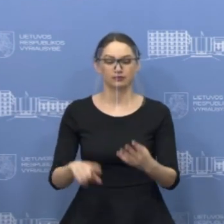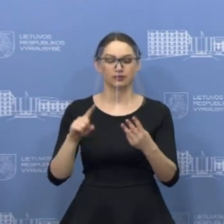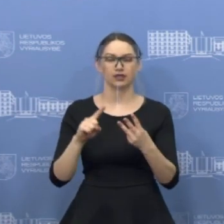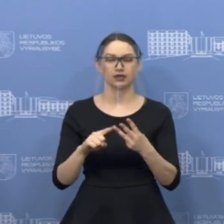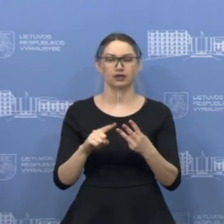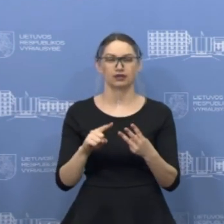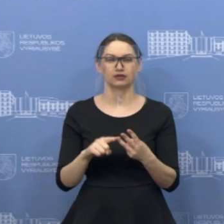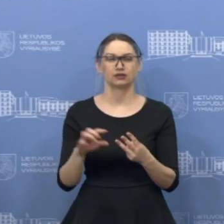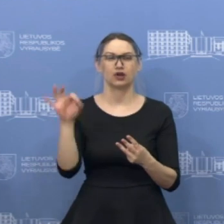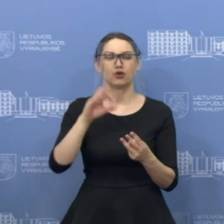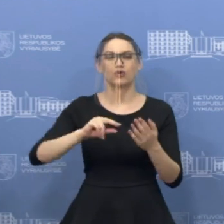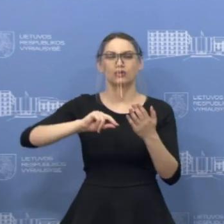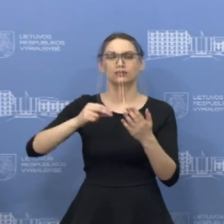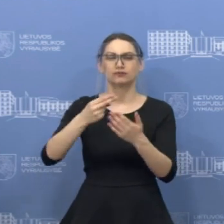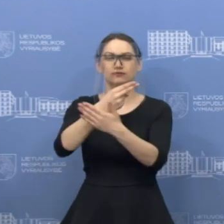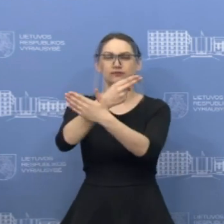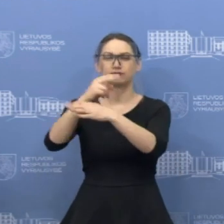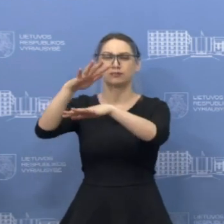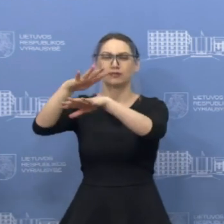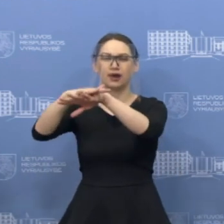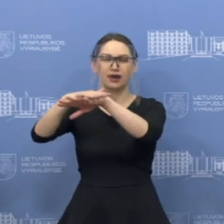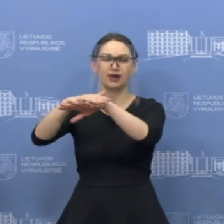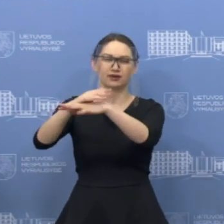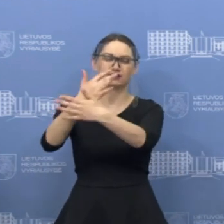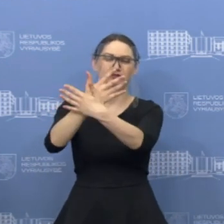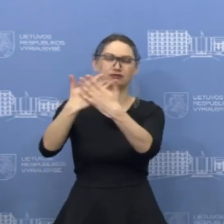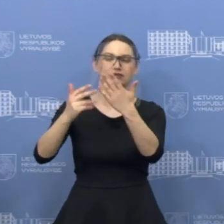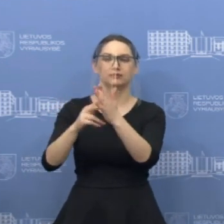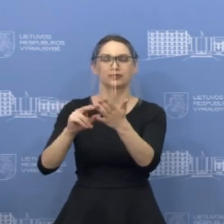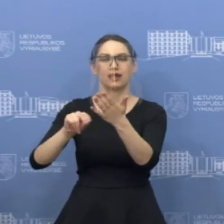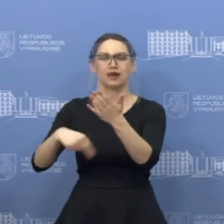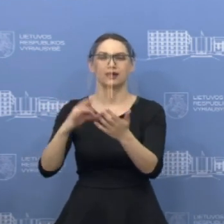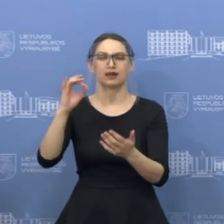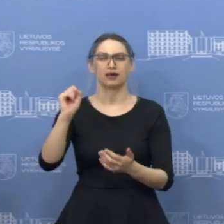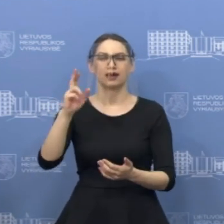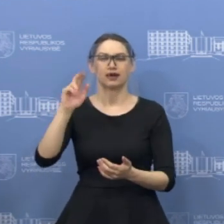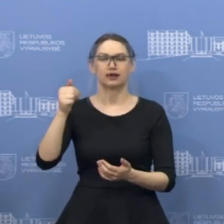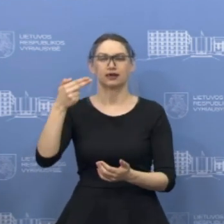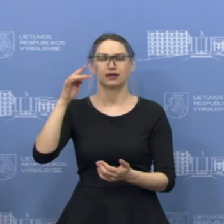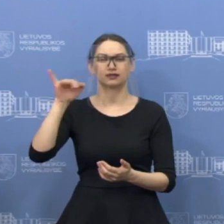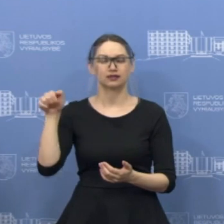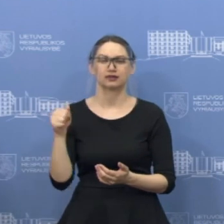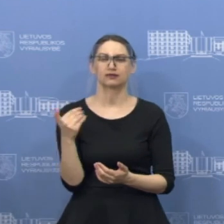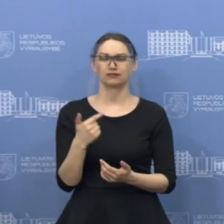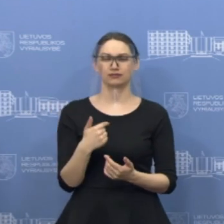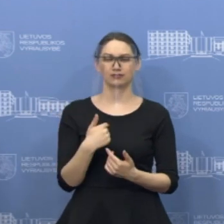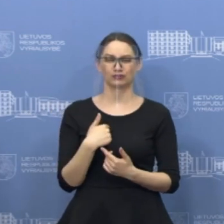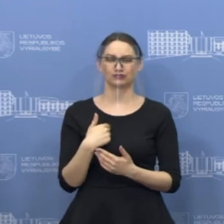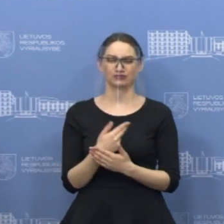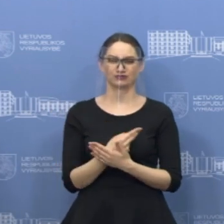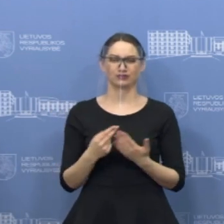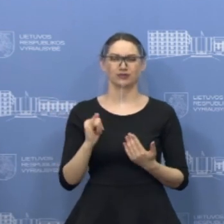tai yra garantijos finansių įsteigoms. Tai dar viena iš invegos priemonių ir